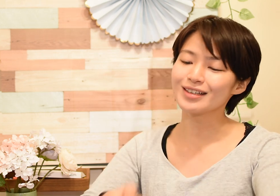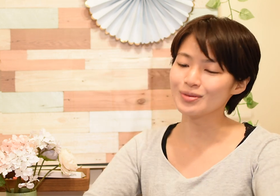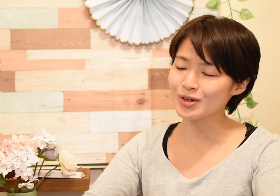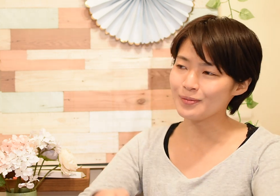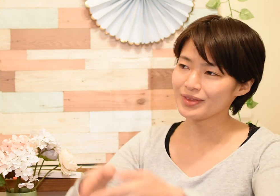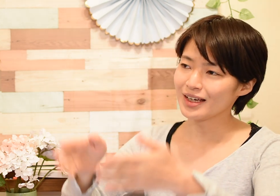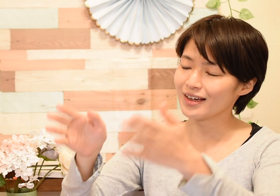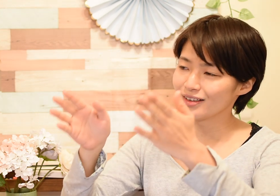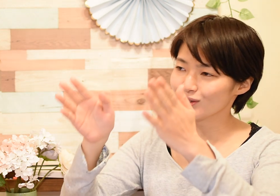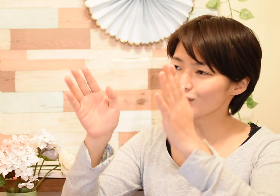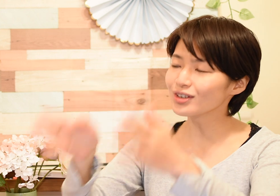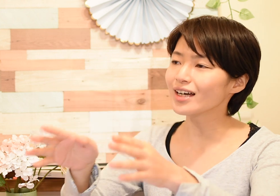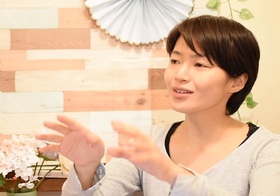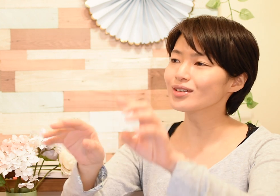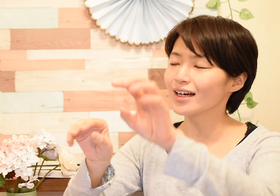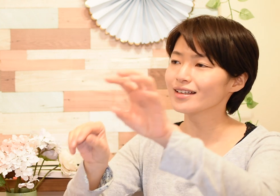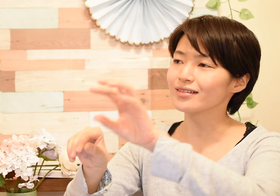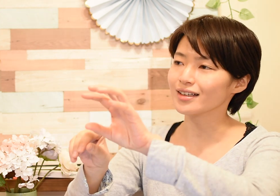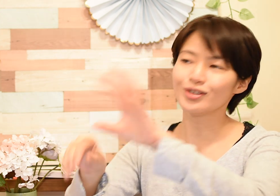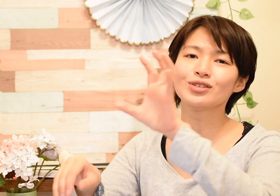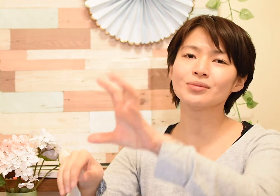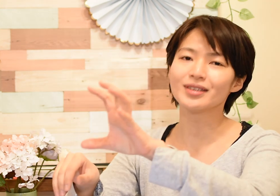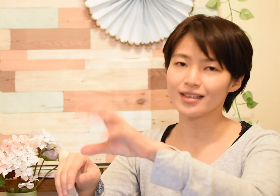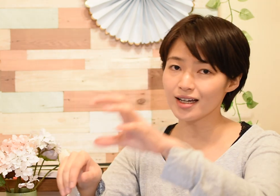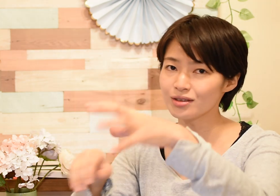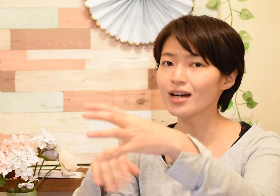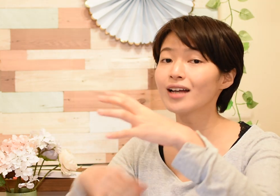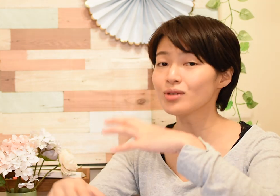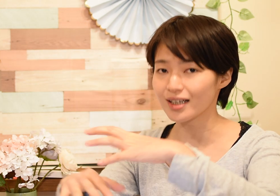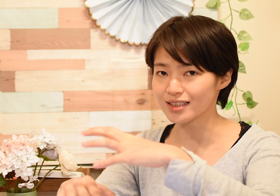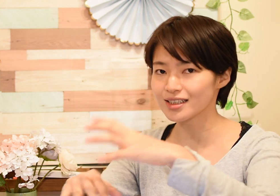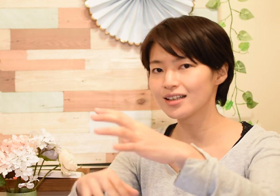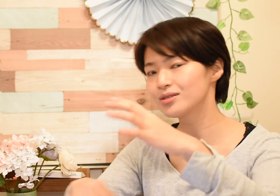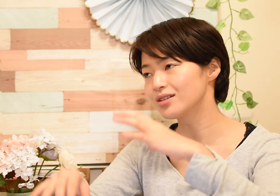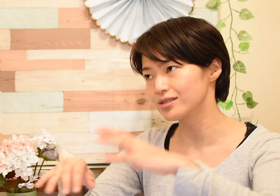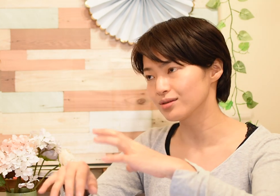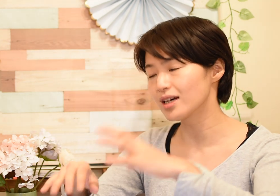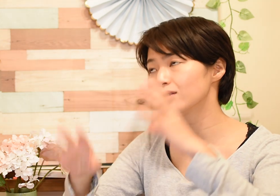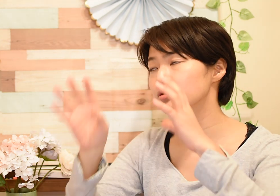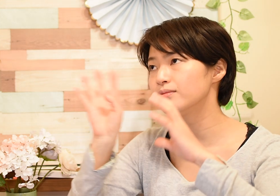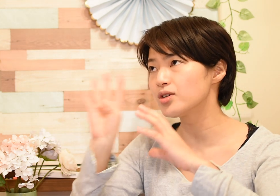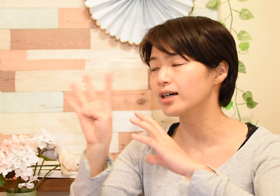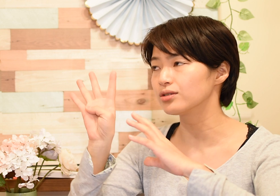けどもすぐタイトル変えたのでYouTubeってタイトル後から付け直せるんですよタイトルも動画